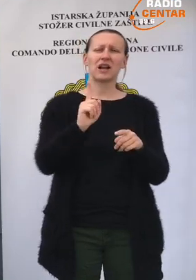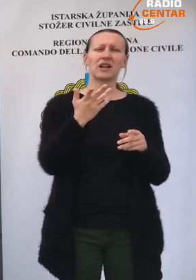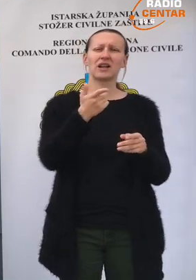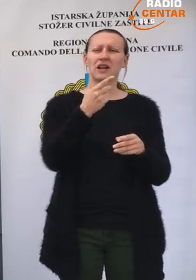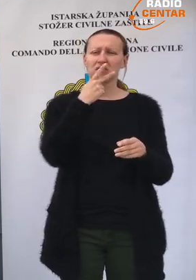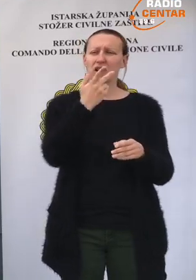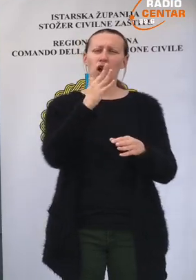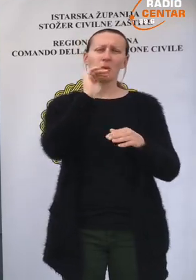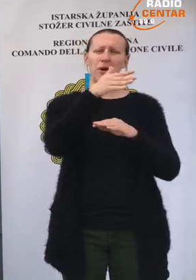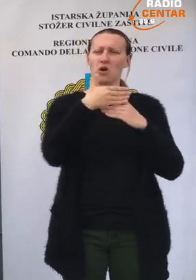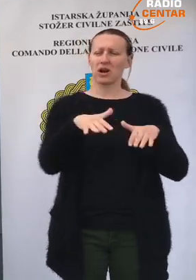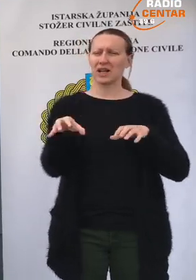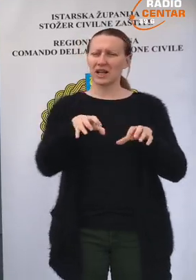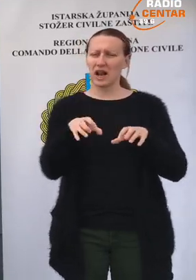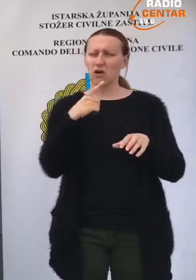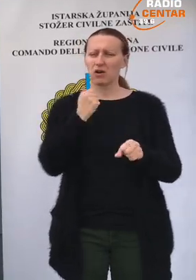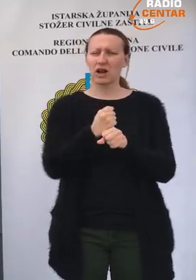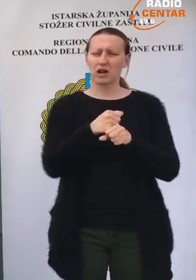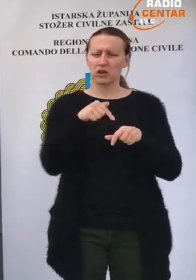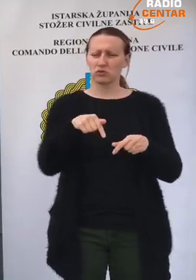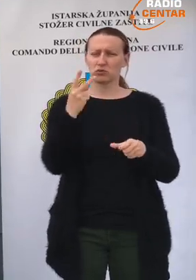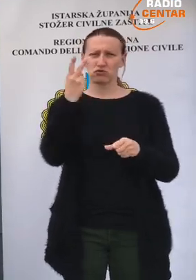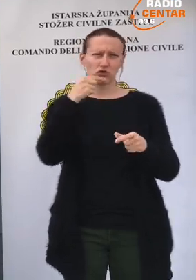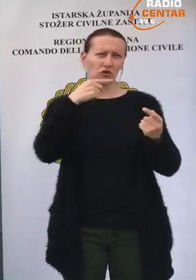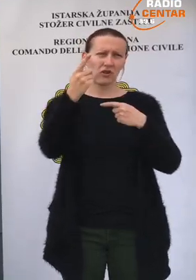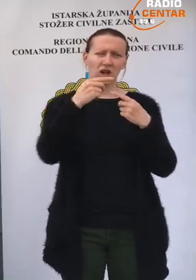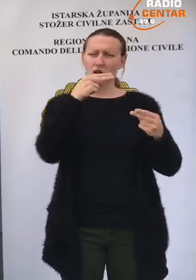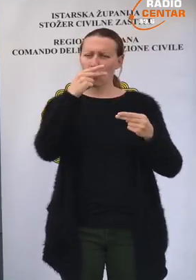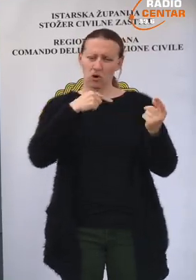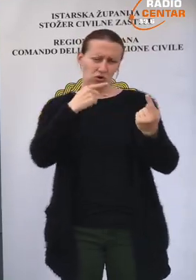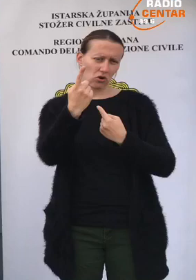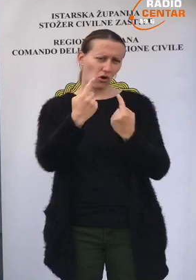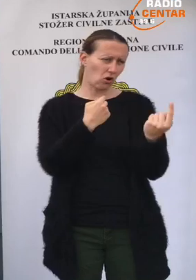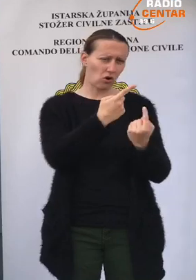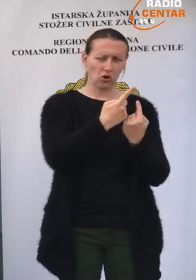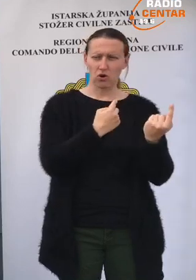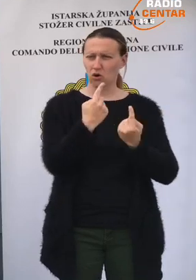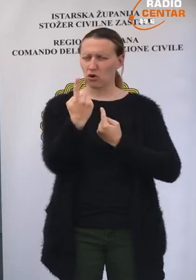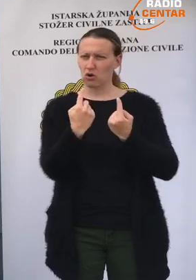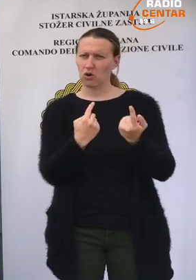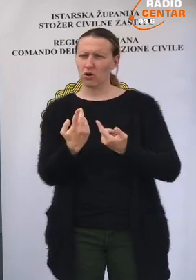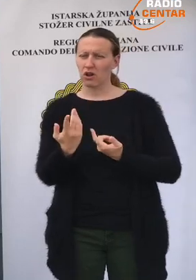tretirani kao prekogranični radnici koji rade tu sa Slovenijom u kontroliranim uvjetima,